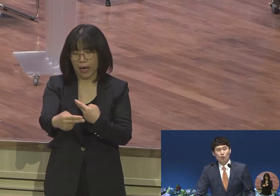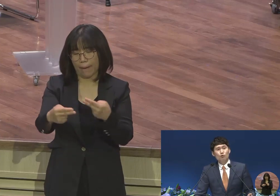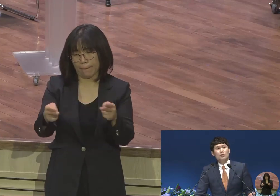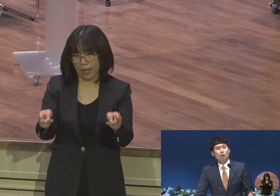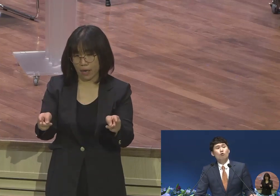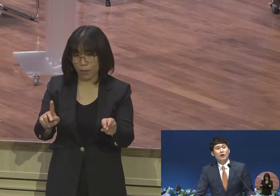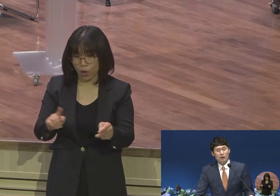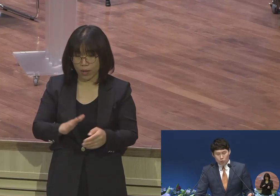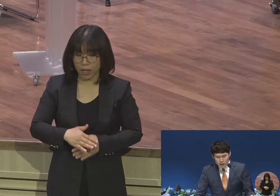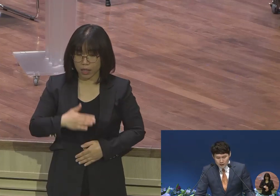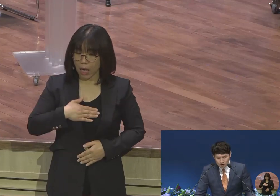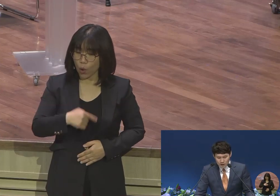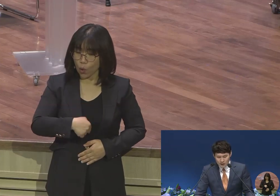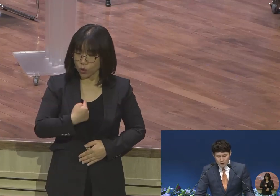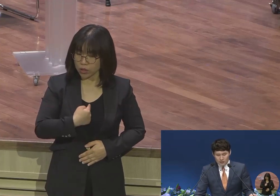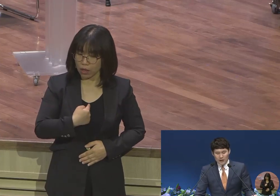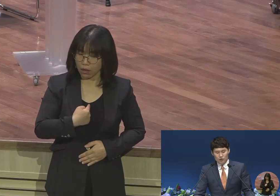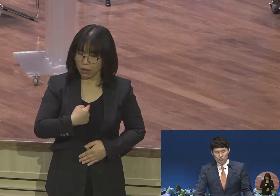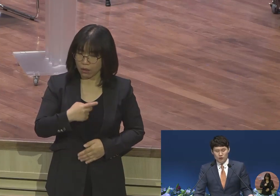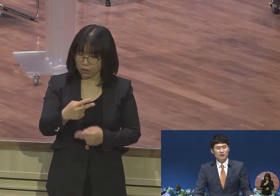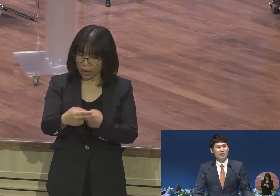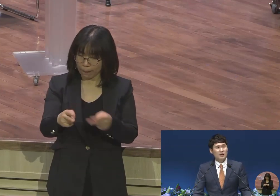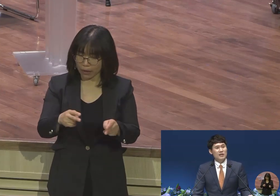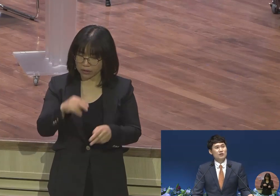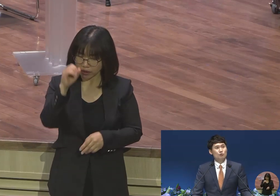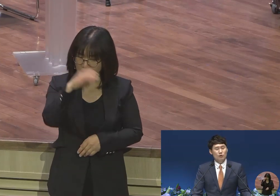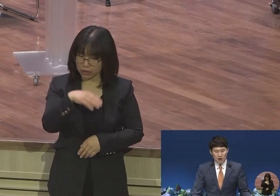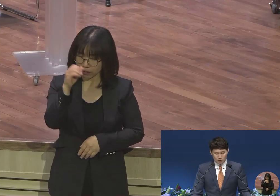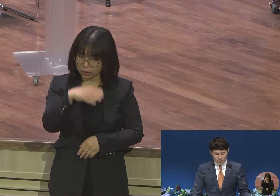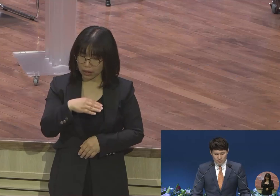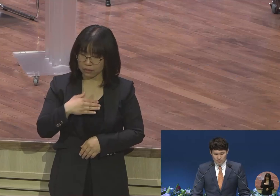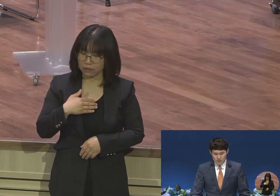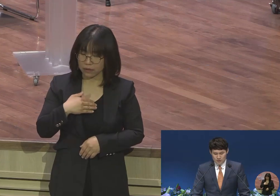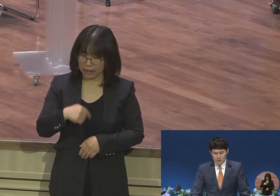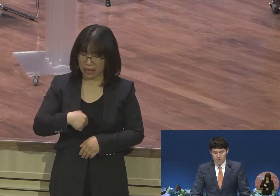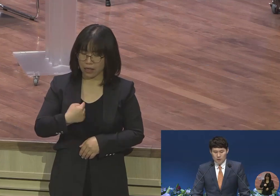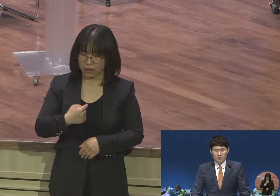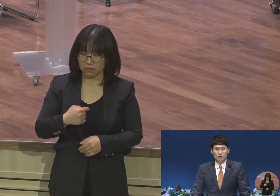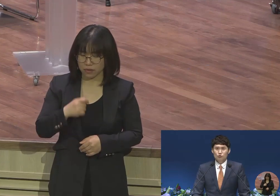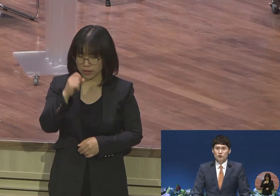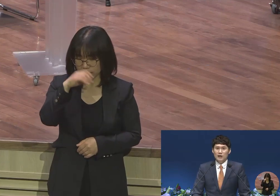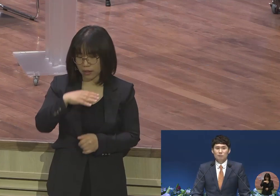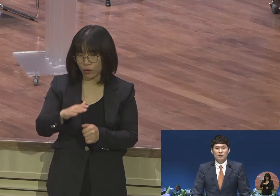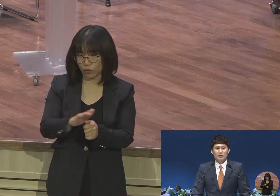혼자 홀로라니까 혼자 한다고 하니까 대충 적당히 자기를 위로하고 그런 수준이 아닙니다